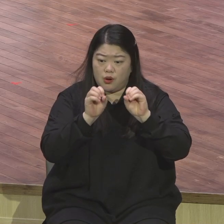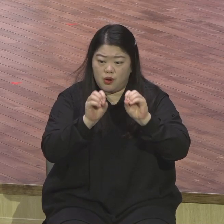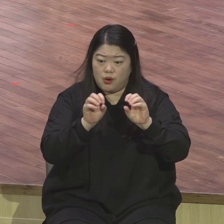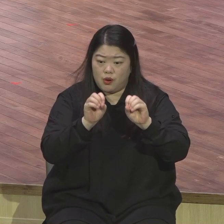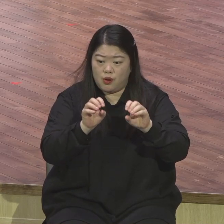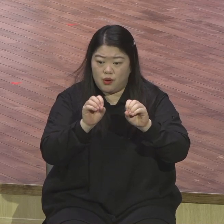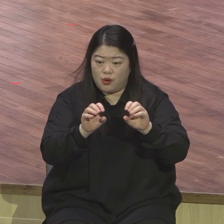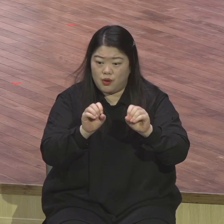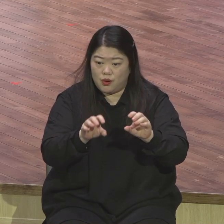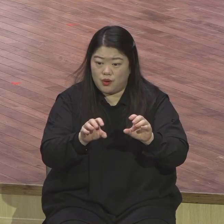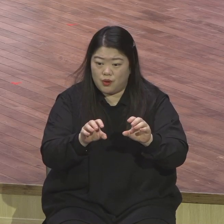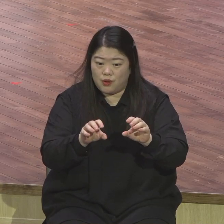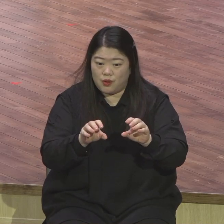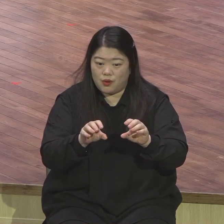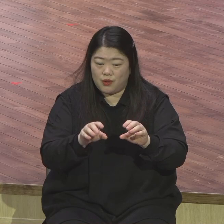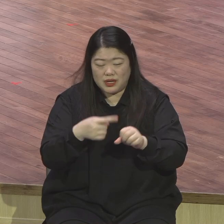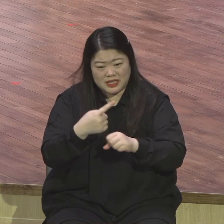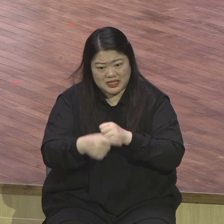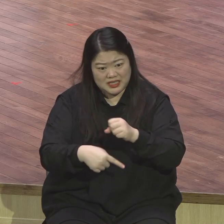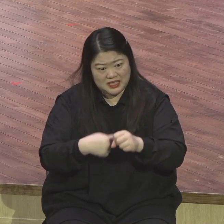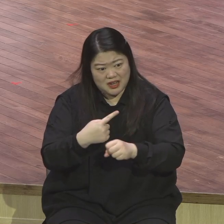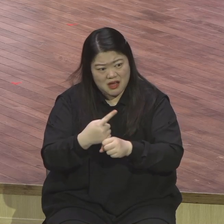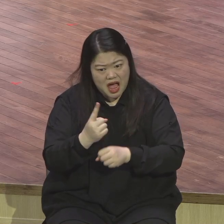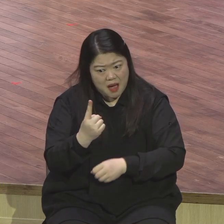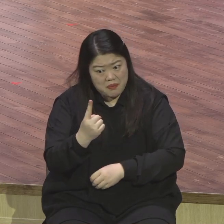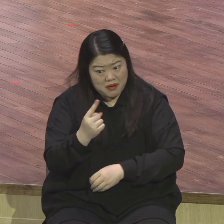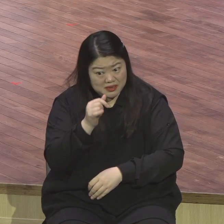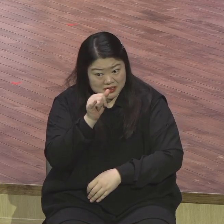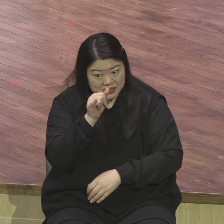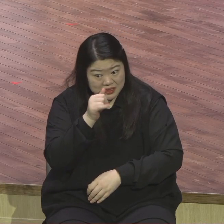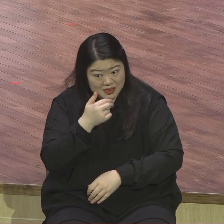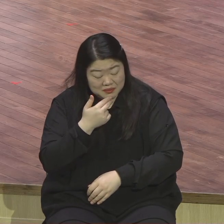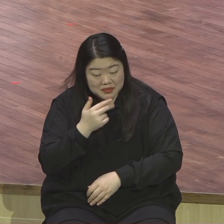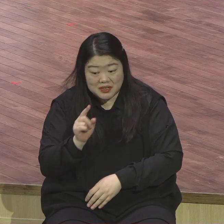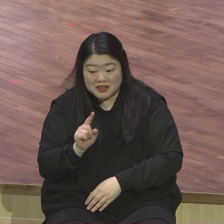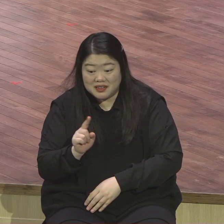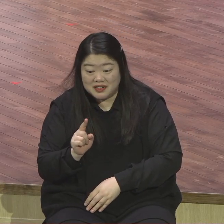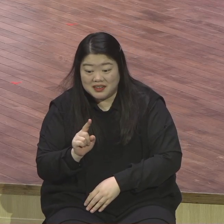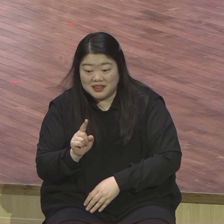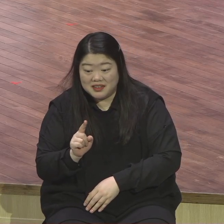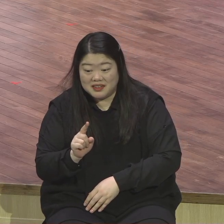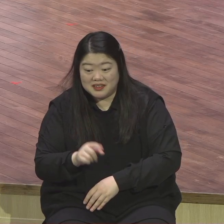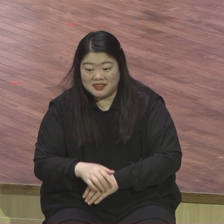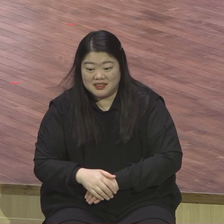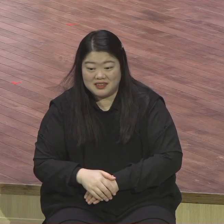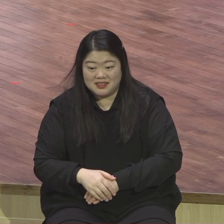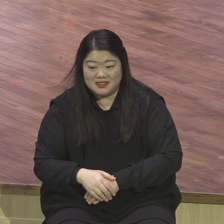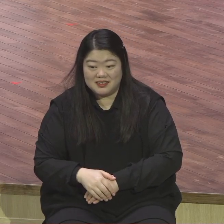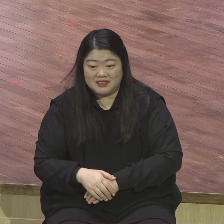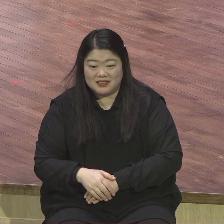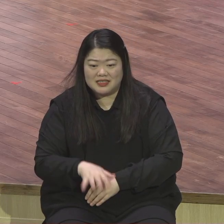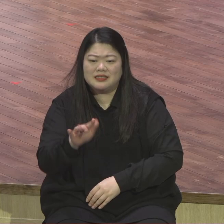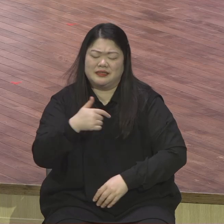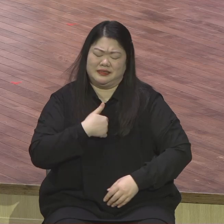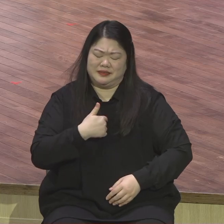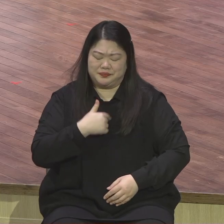것 1년 가도 하지 않는 것 그게 가장 키가 그 속이다 제가 말씀드리지 않은 저는 모태신화입니다